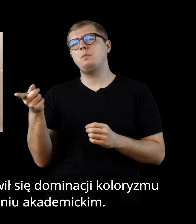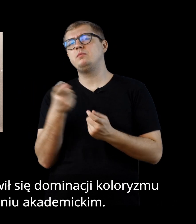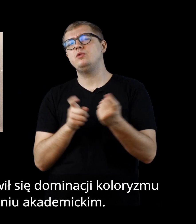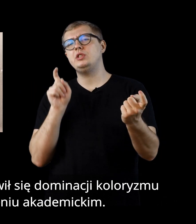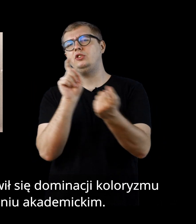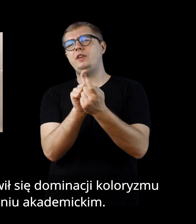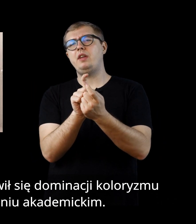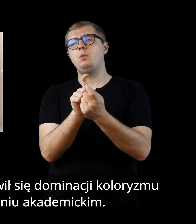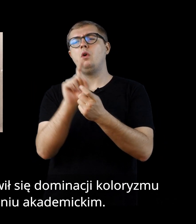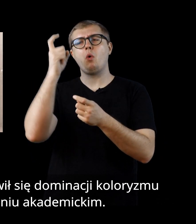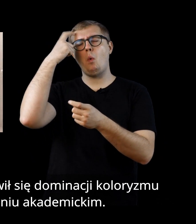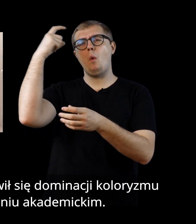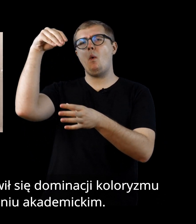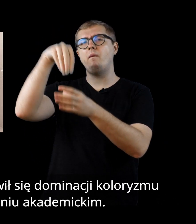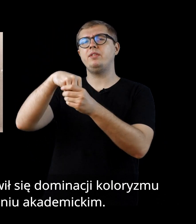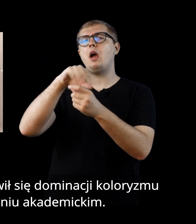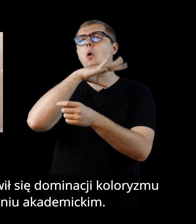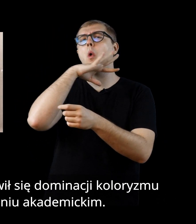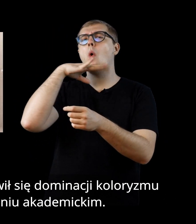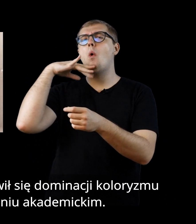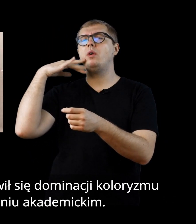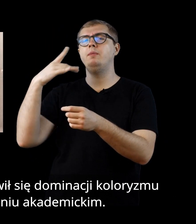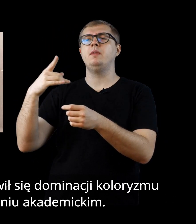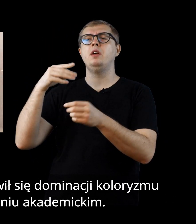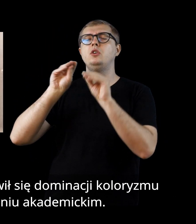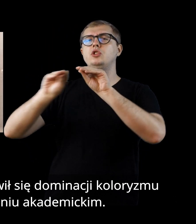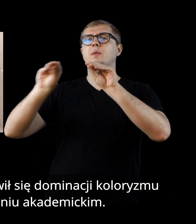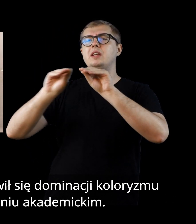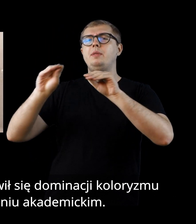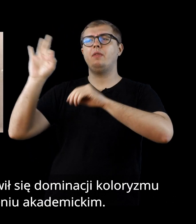Potem jednak sprzeciwił się dominacji koloryzmu w kształceniu akademickim.